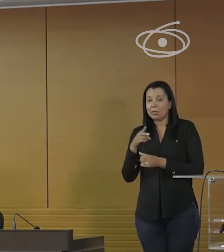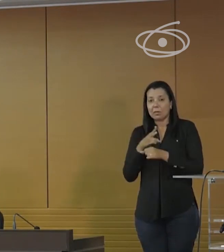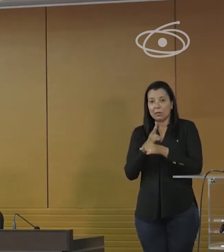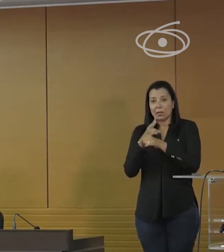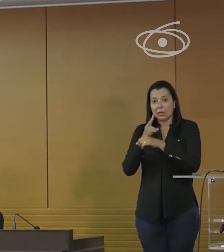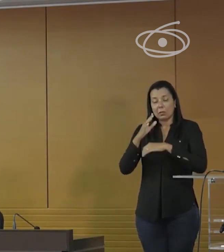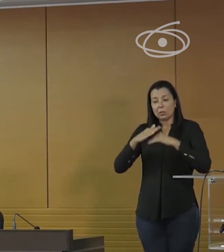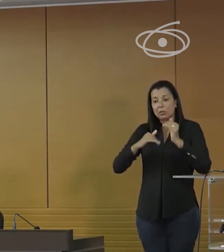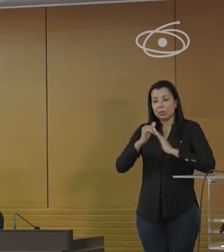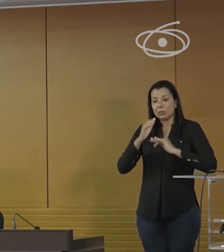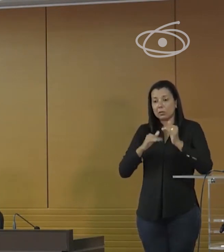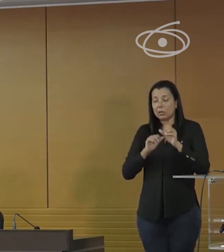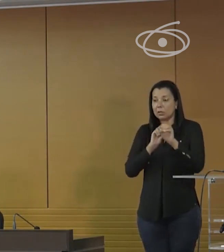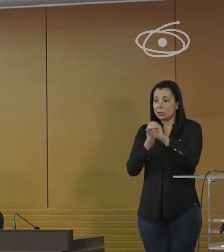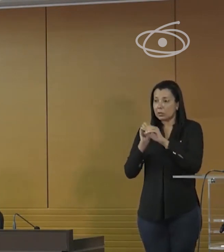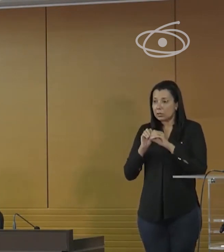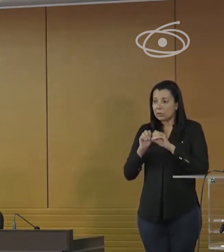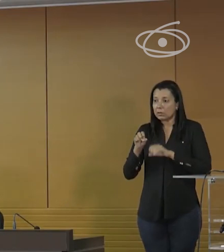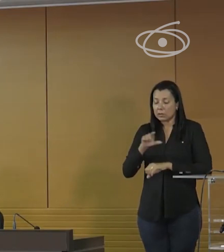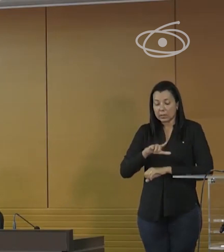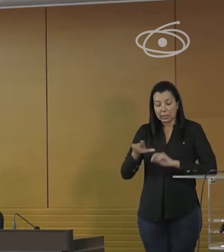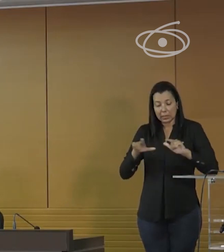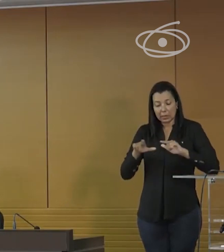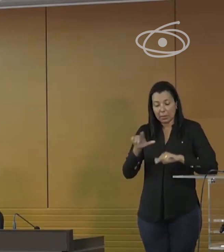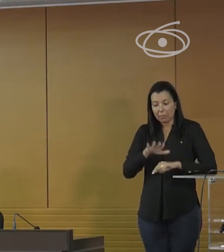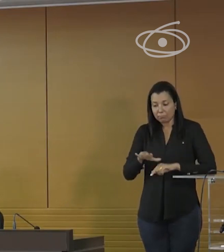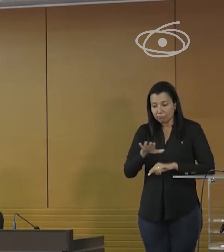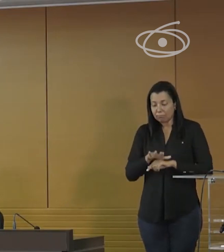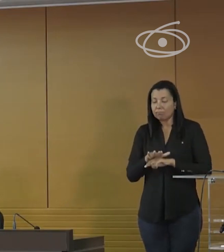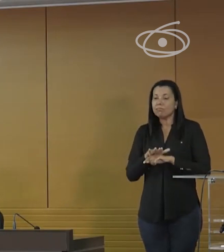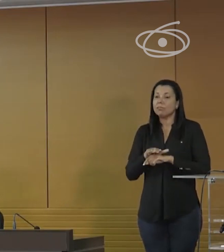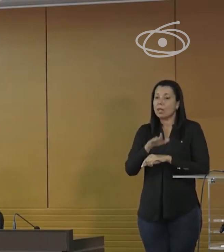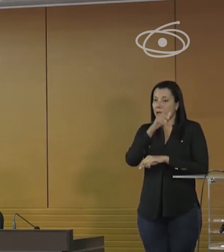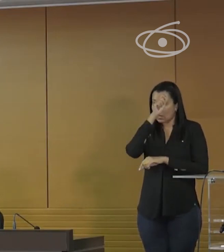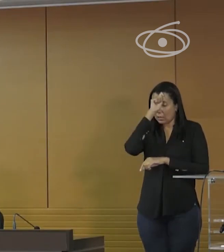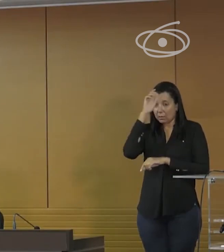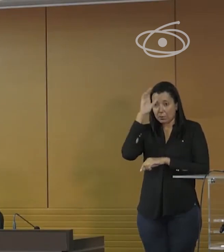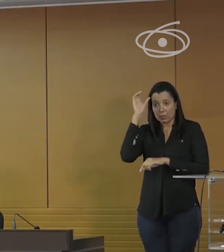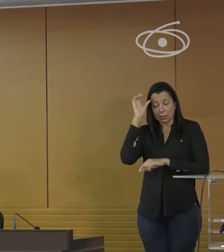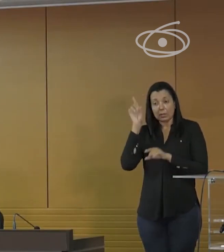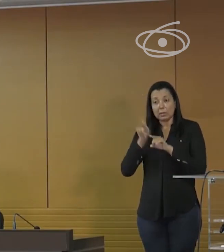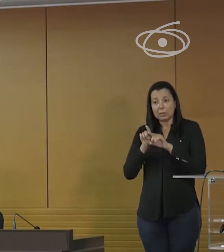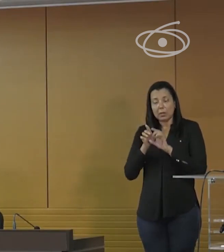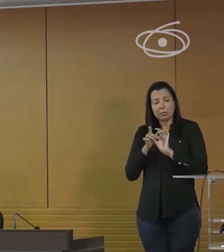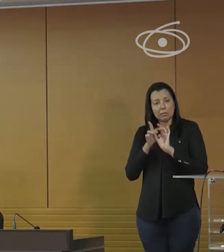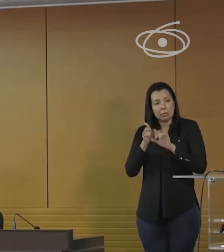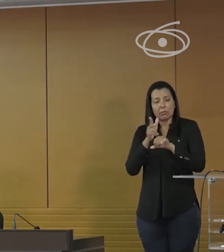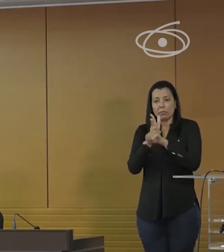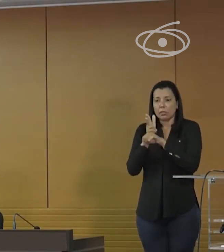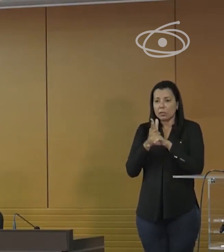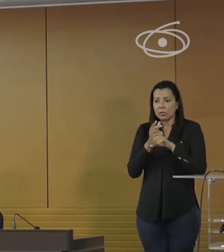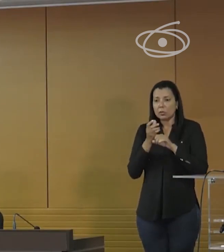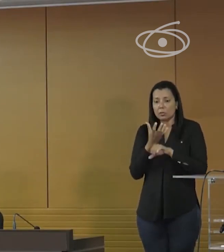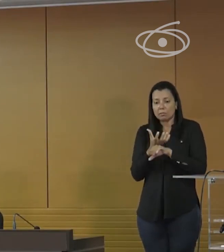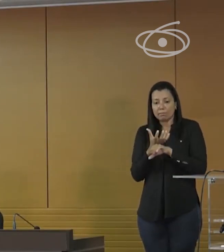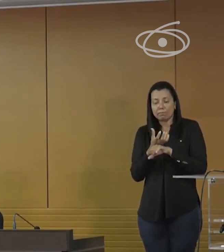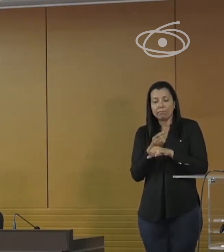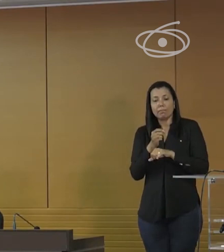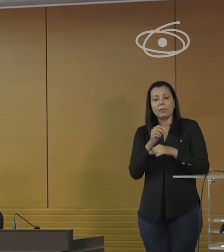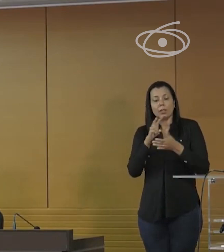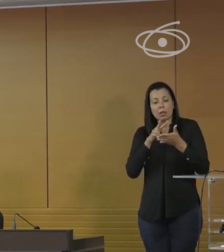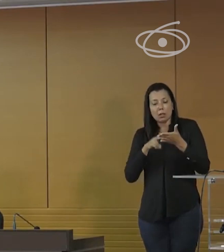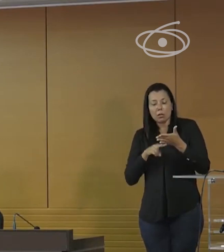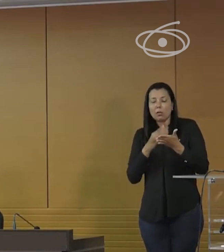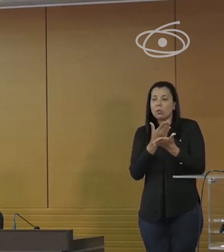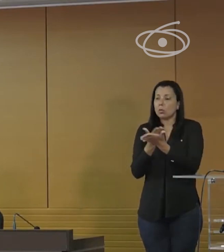profissionais da educação que atuam na área da alfabetização. Serão disponibilizados vídeos, materiais de leitura e tarefas de